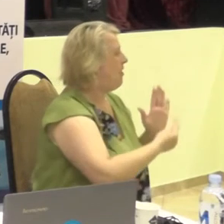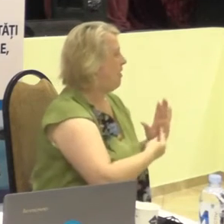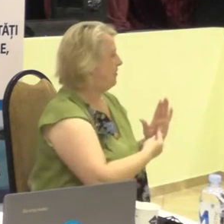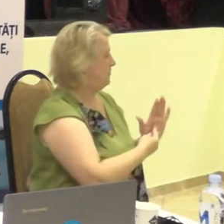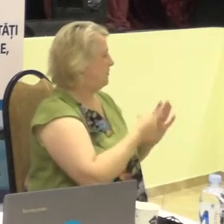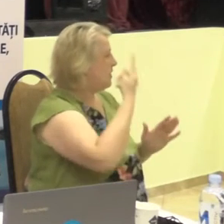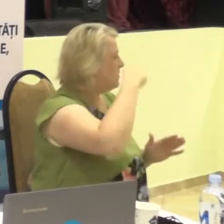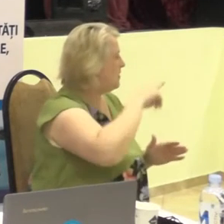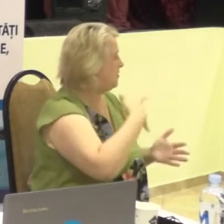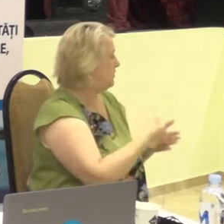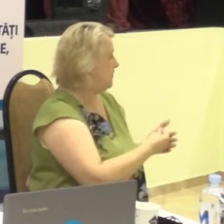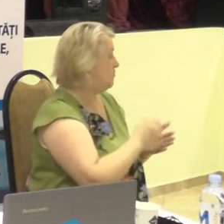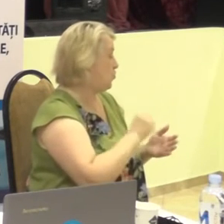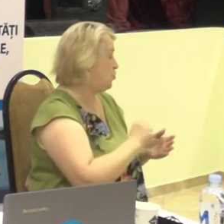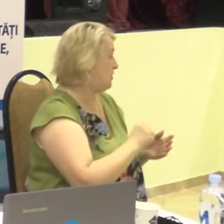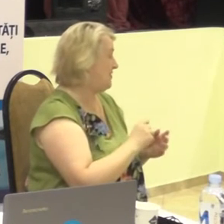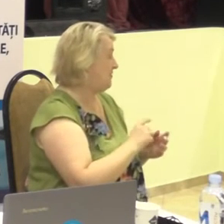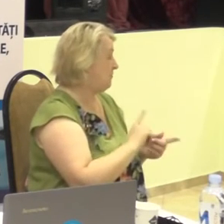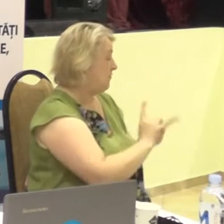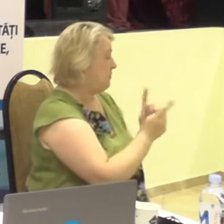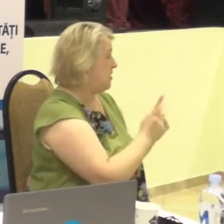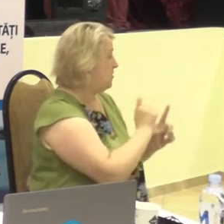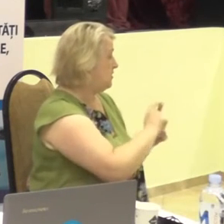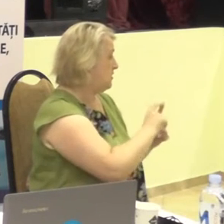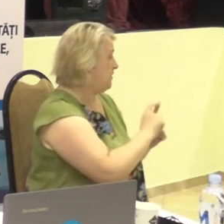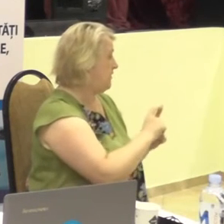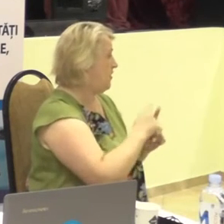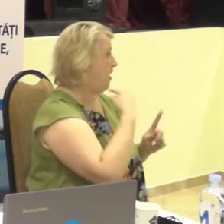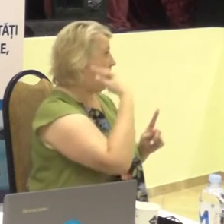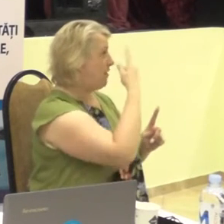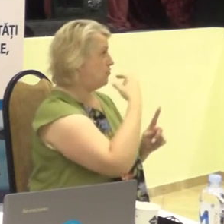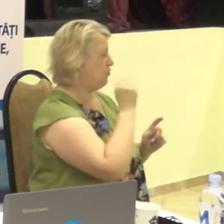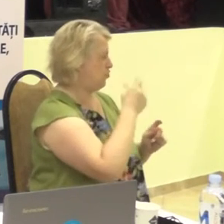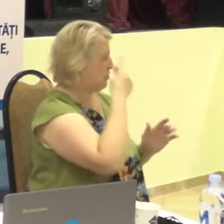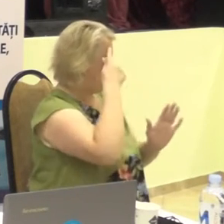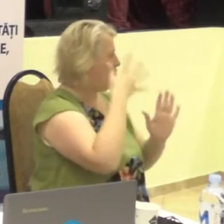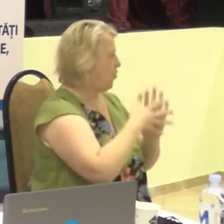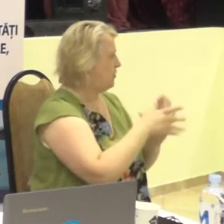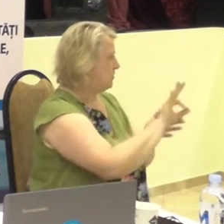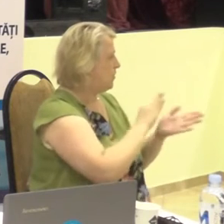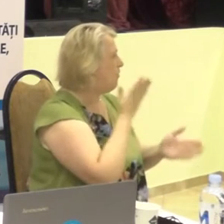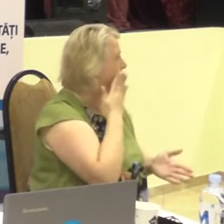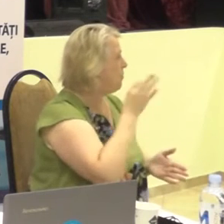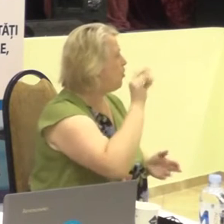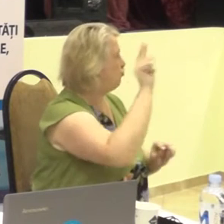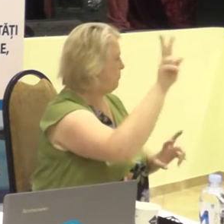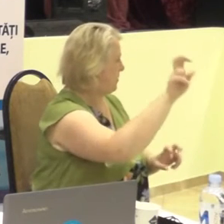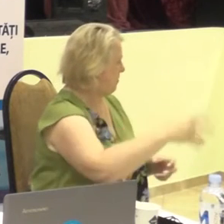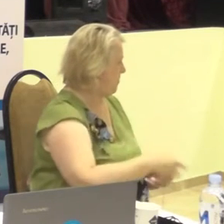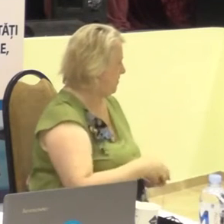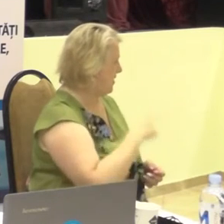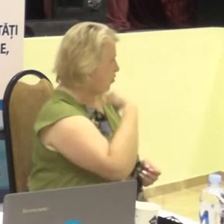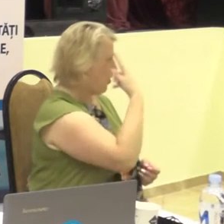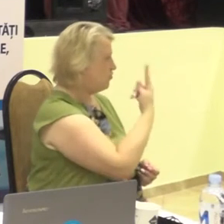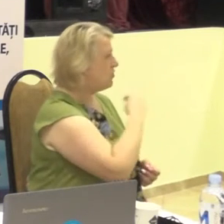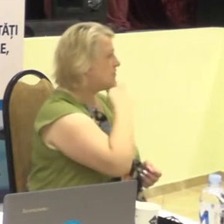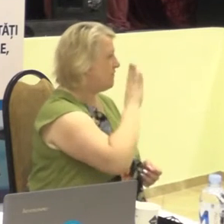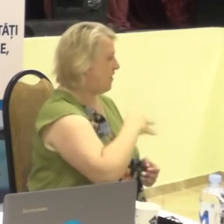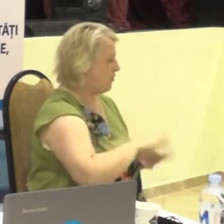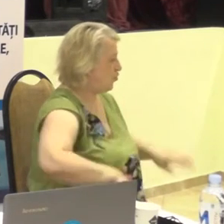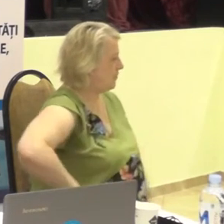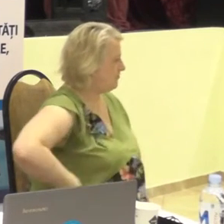înocuind uneori cuvintele și dând despărțibilitate vorbirii. Cea